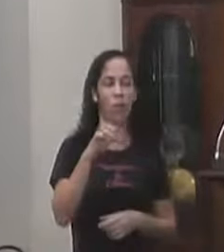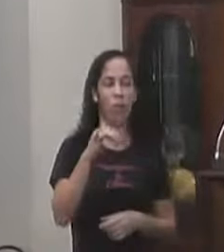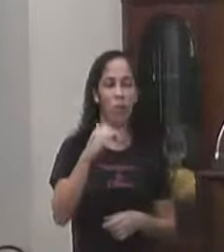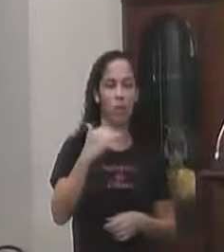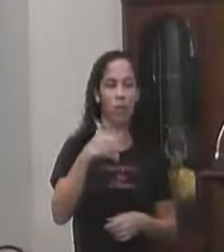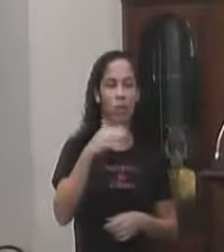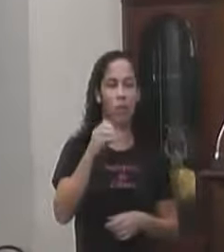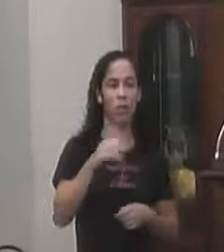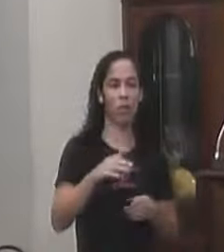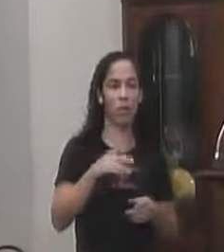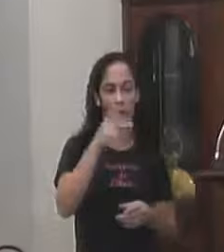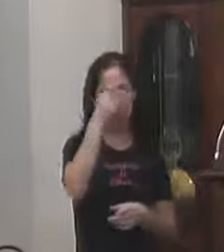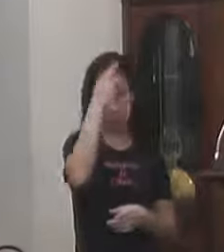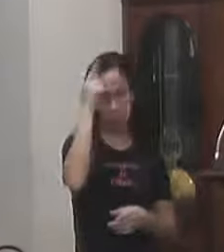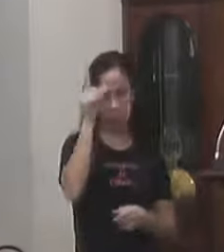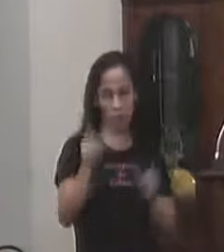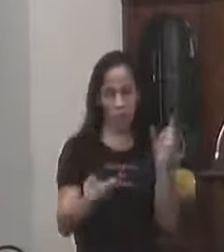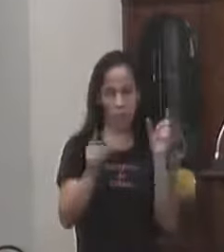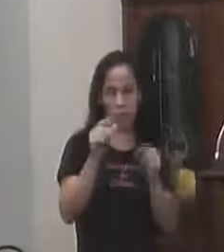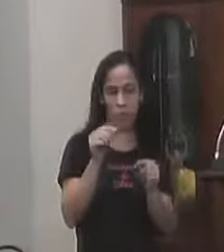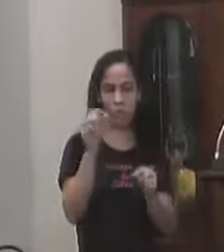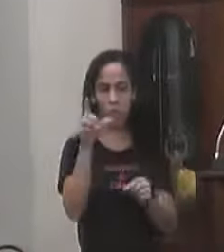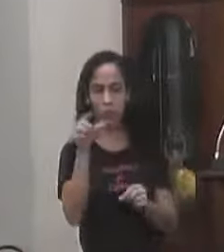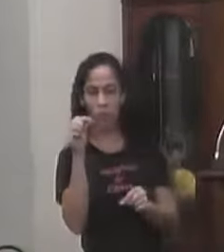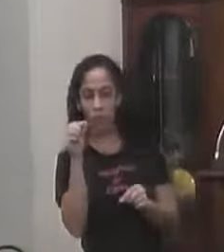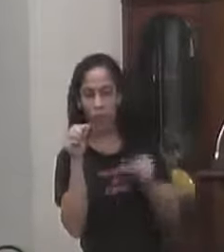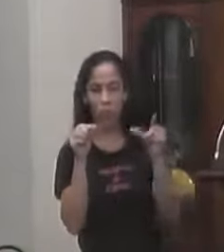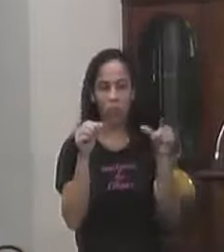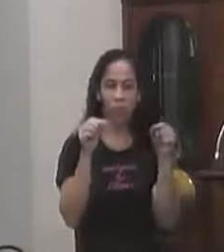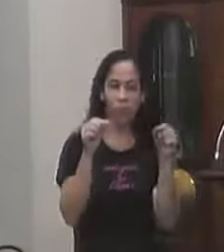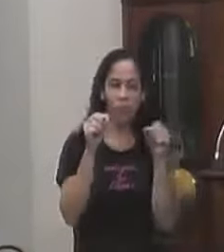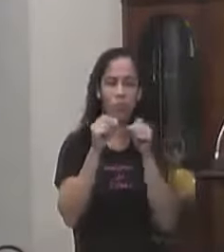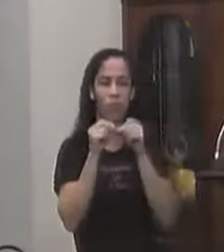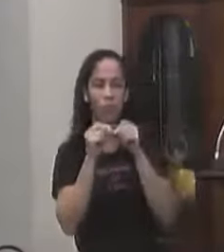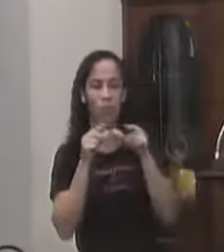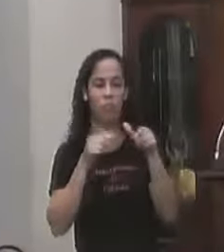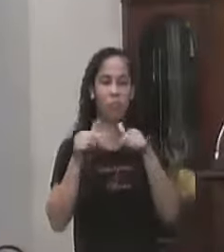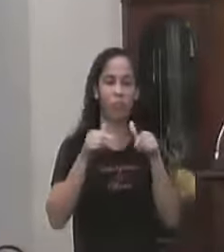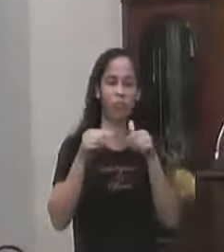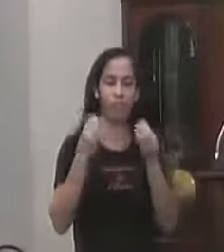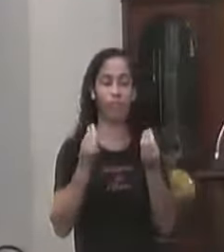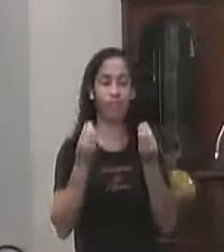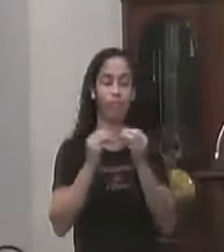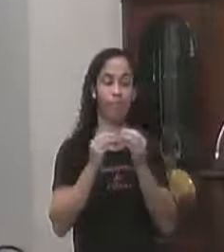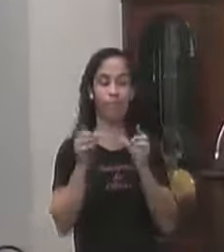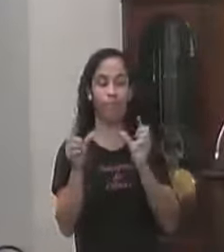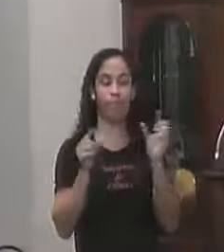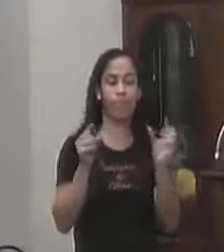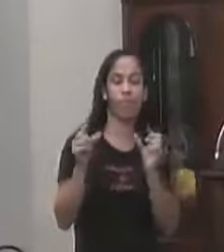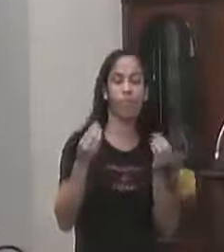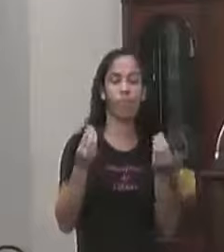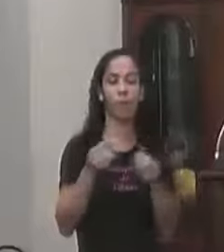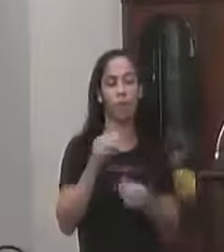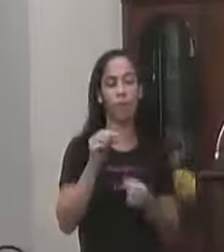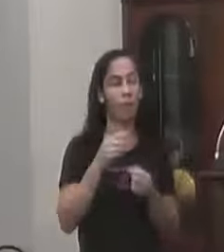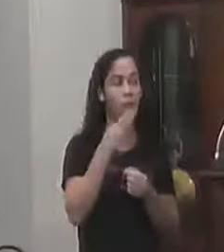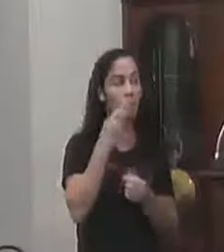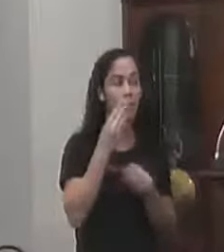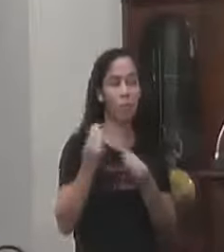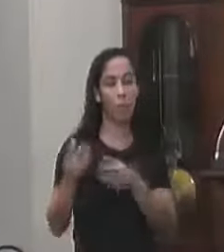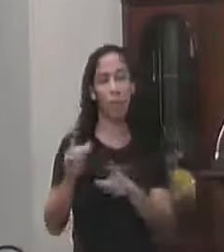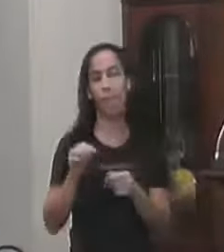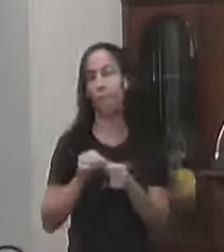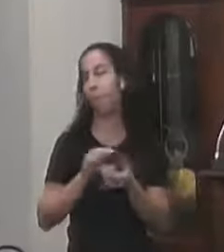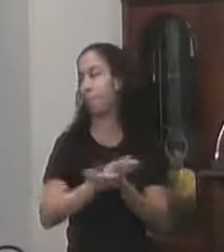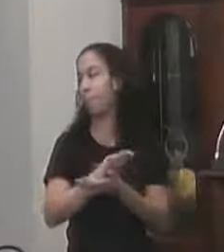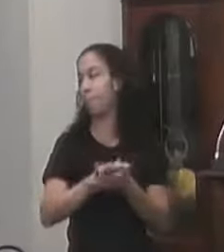que as pessoas Vão avaliar Quem é quem Quem faz E quem não faz Quem fala E não faz Então a